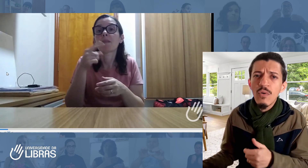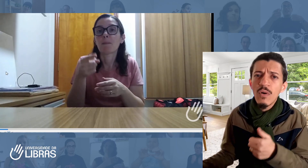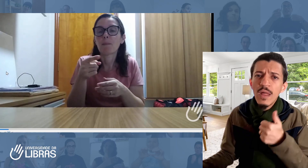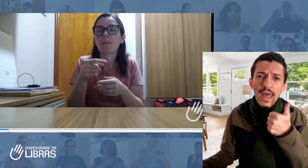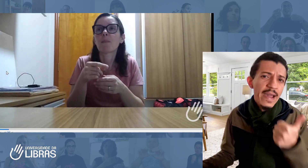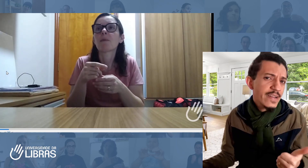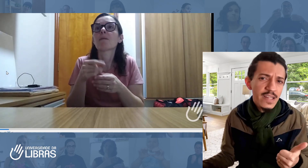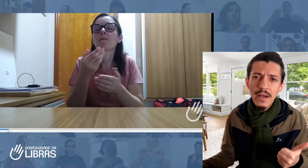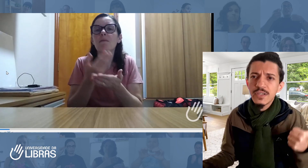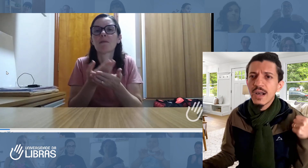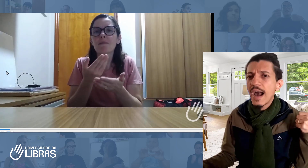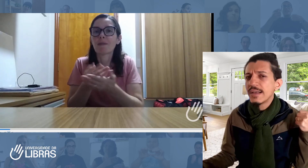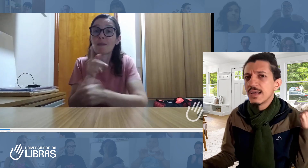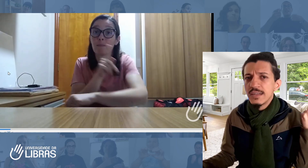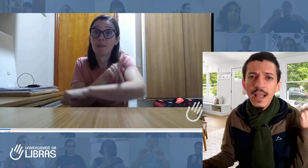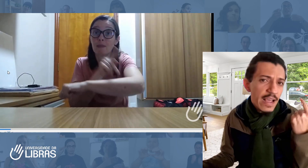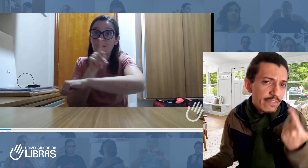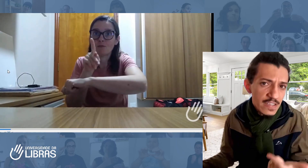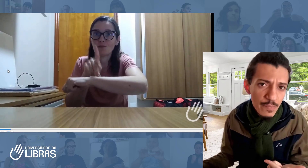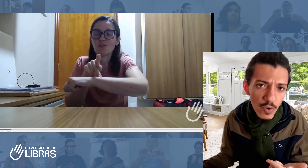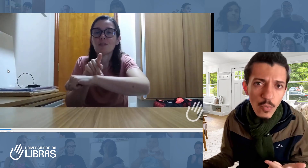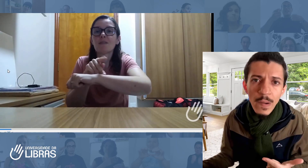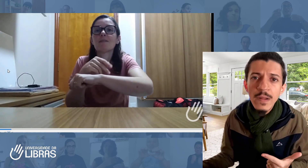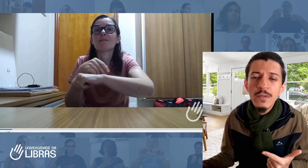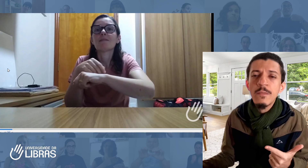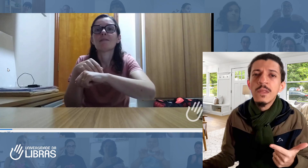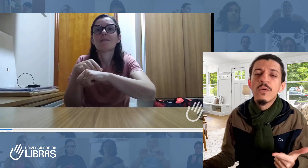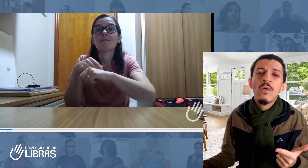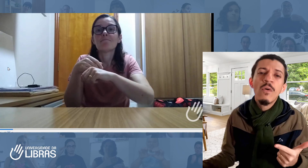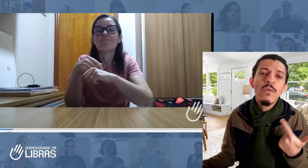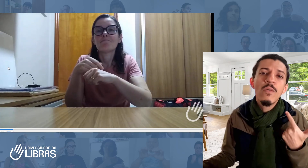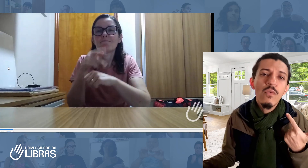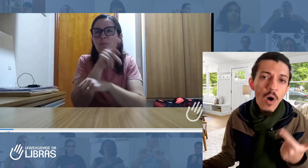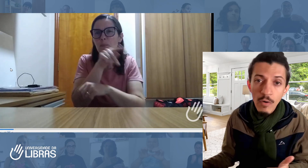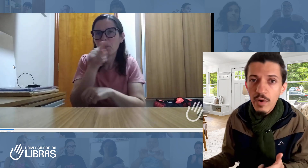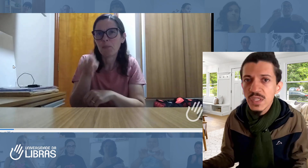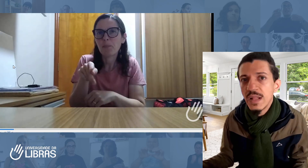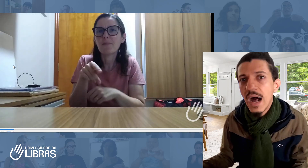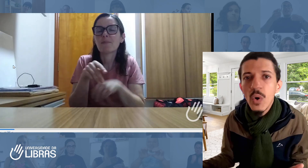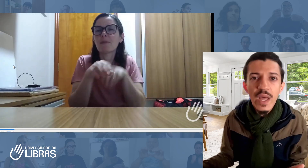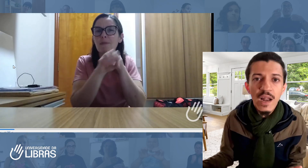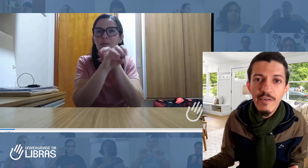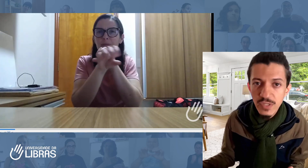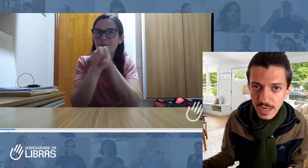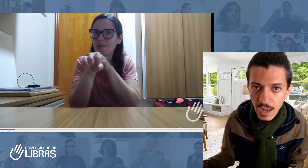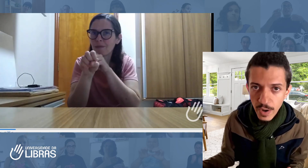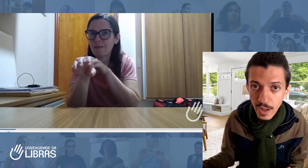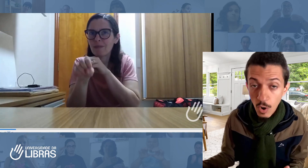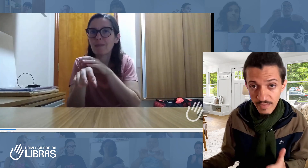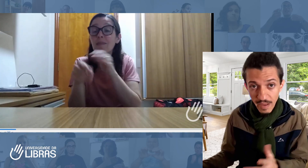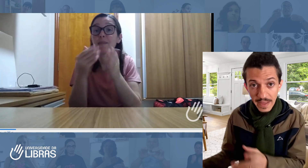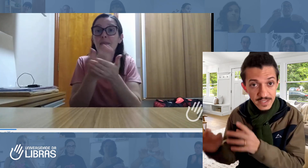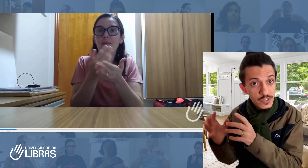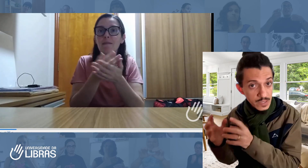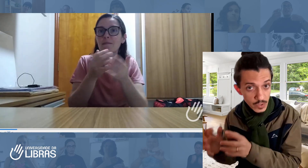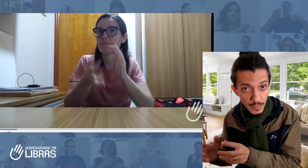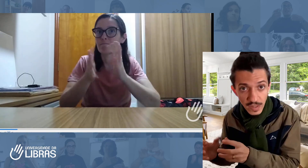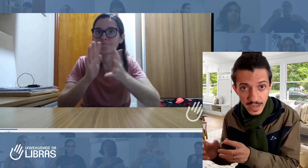regras gramaticais, sem ter que ficar se preocupando com qual é o sinal que ela vai usar na hora. Obviamente, essas coisas são importantes,